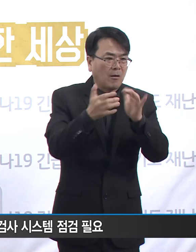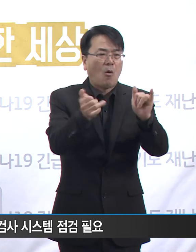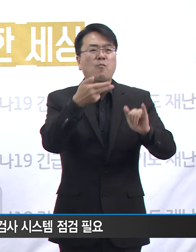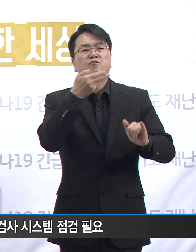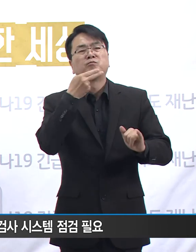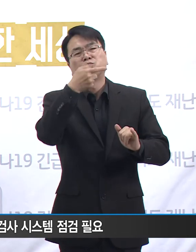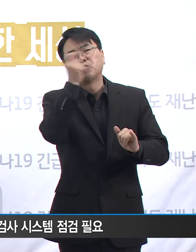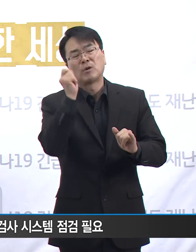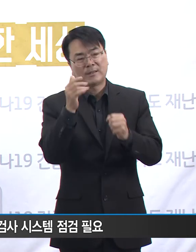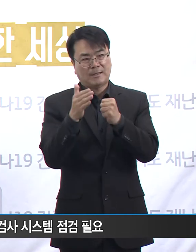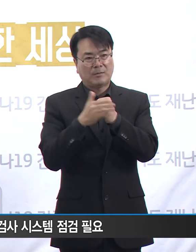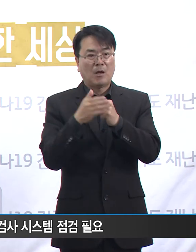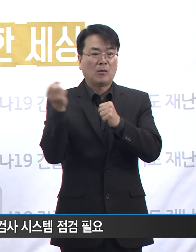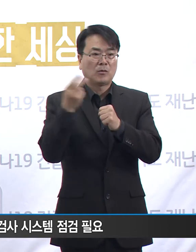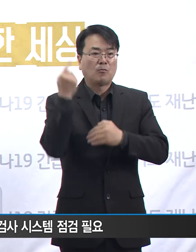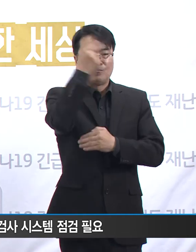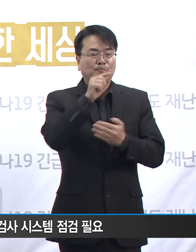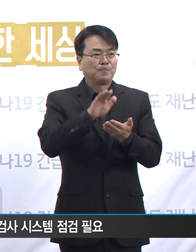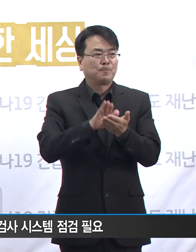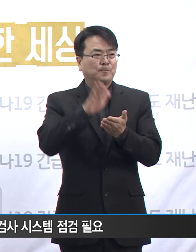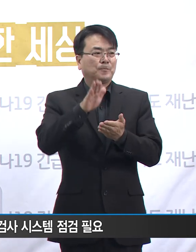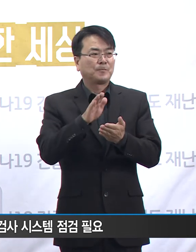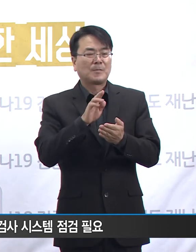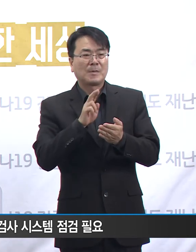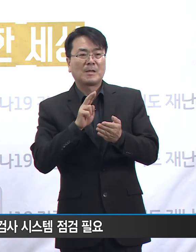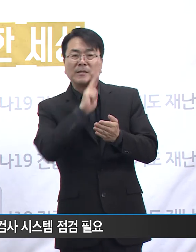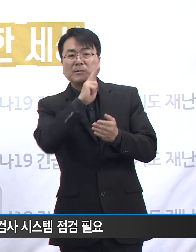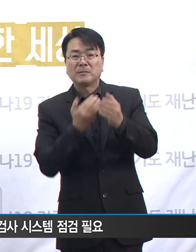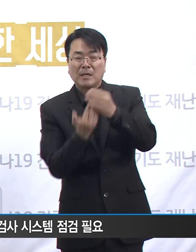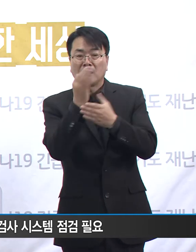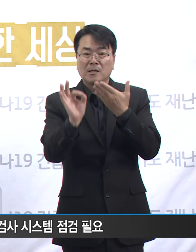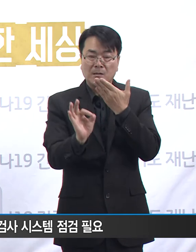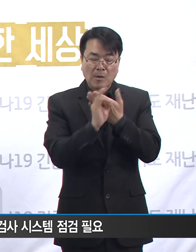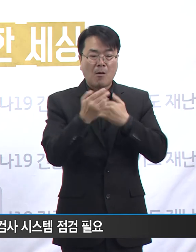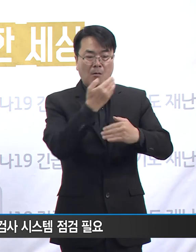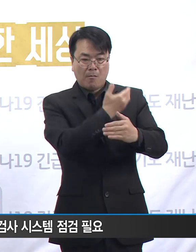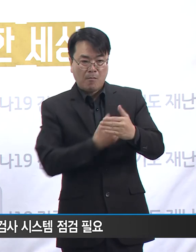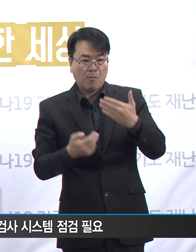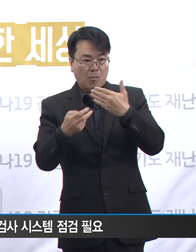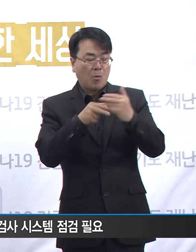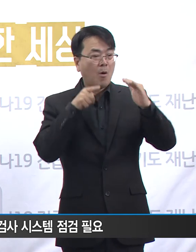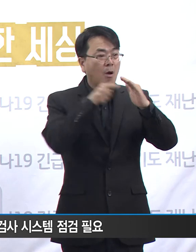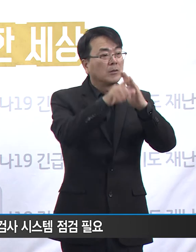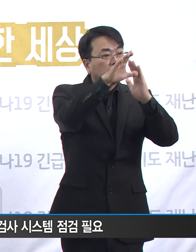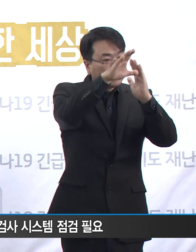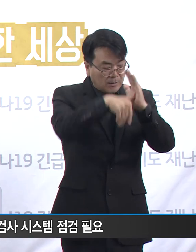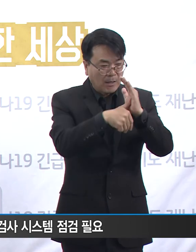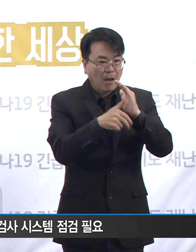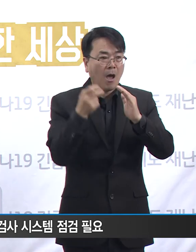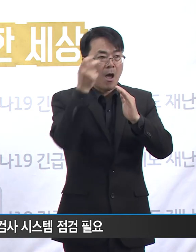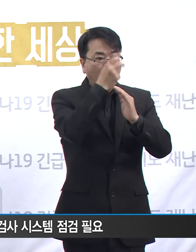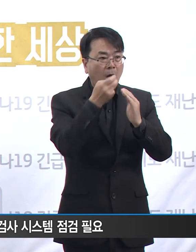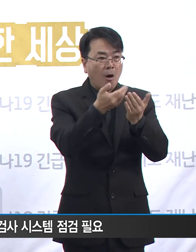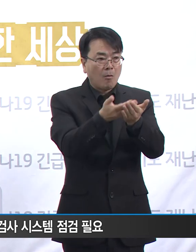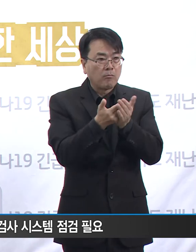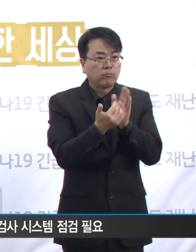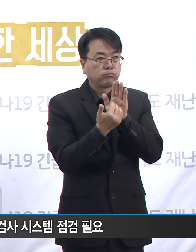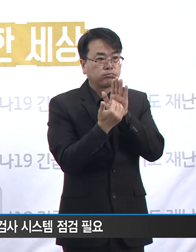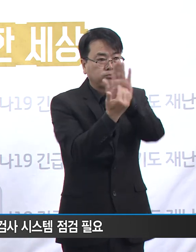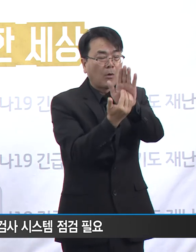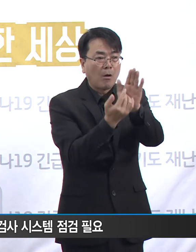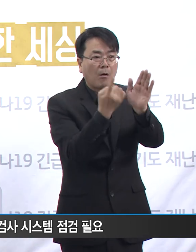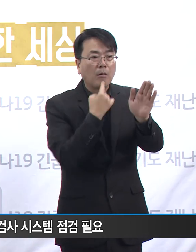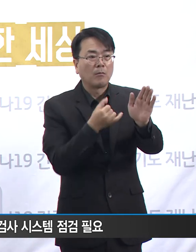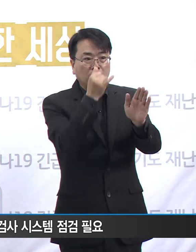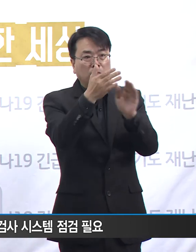또한 증상을 느낀 종사자들이 보건소 등 선별진료소에 내방하였을 때 검사 신청을 거부당하는 사례가 있어